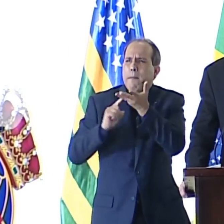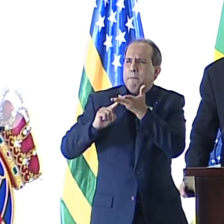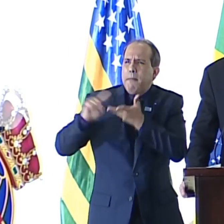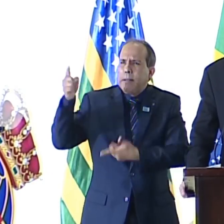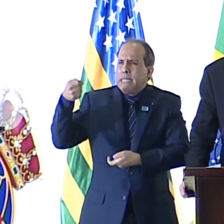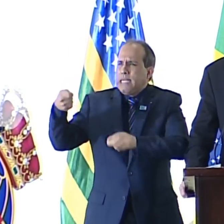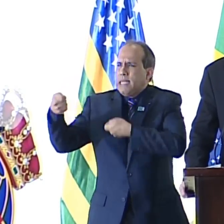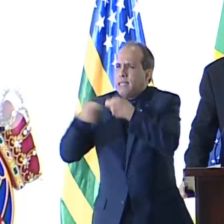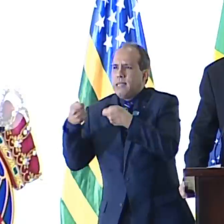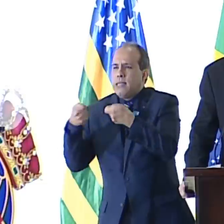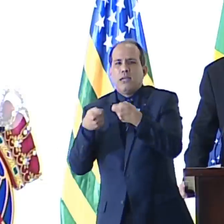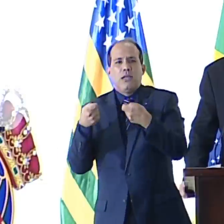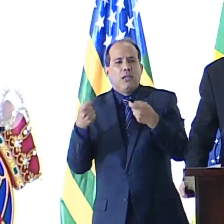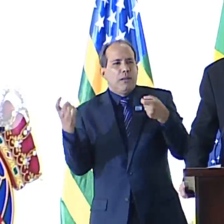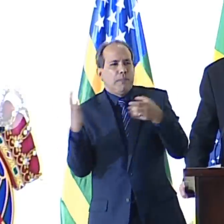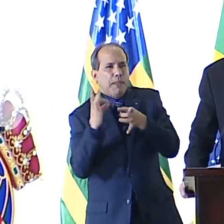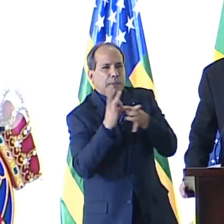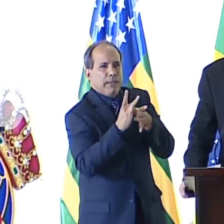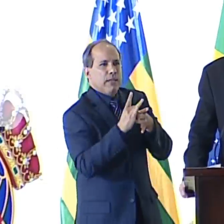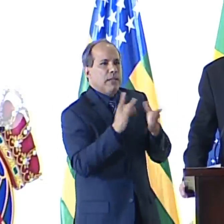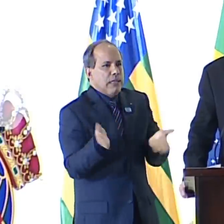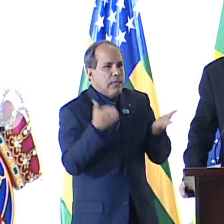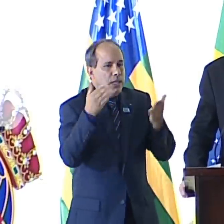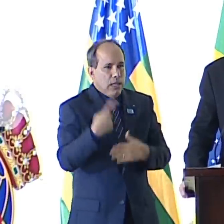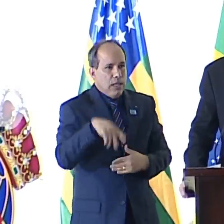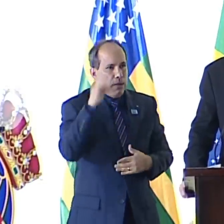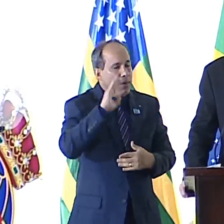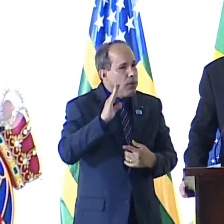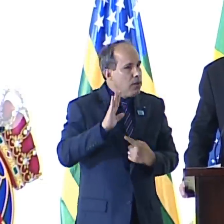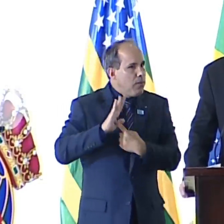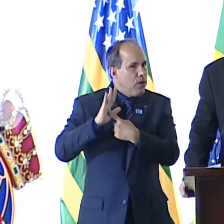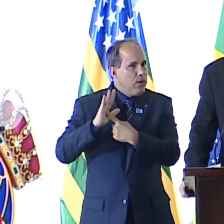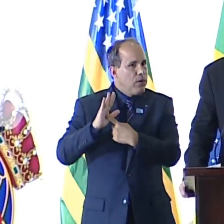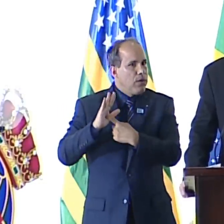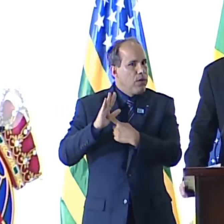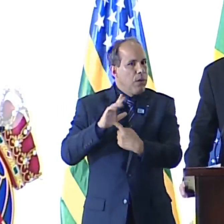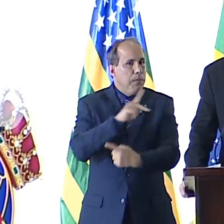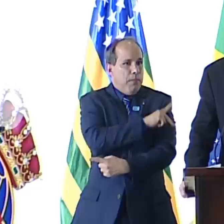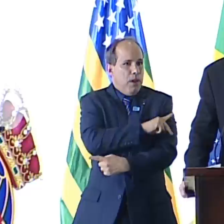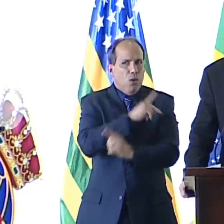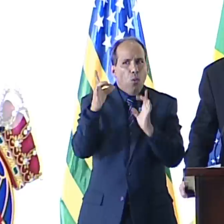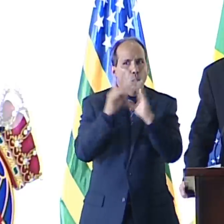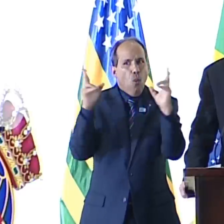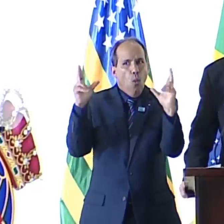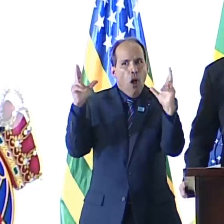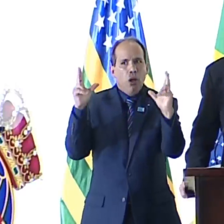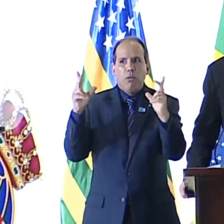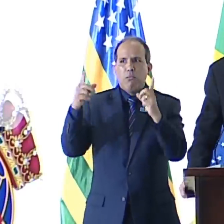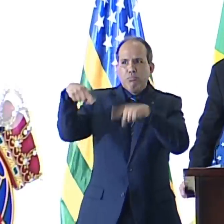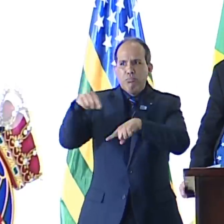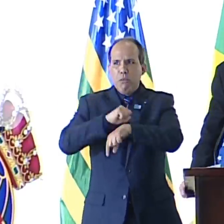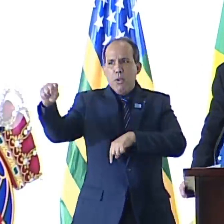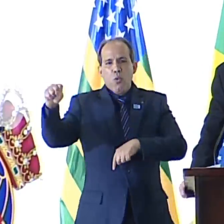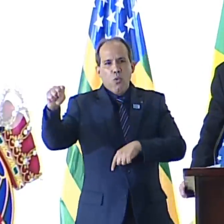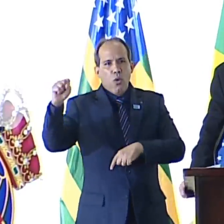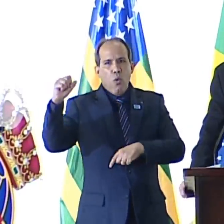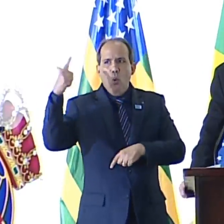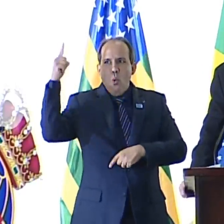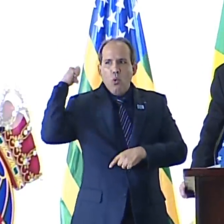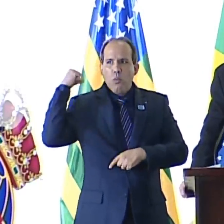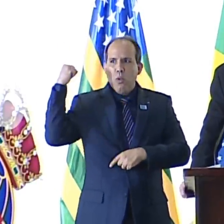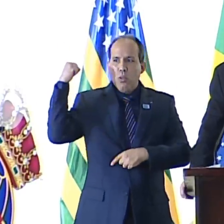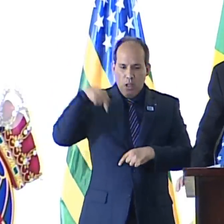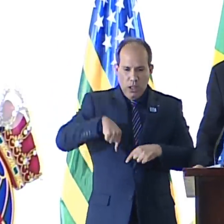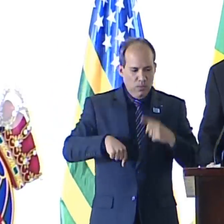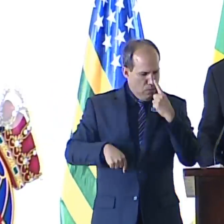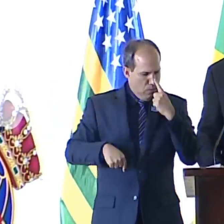gigantomachia, perita e sucias, para usar a expressão de Platão, um combate de gigantes pela essência, pela essência da pátria,